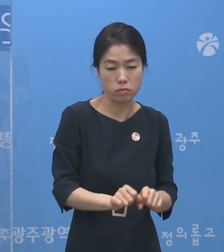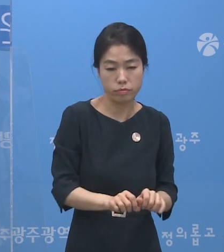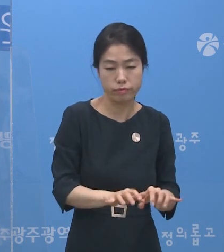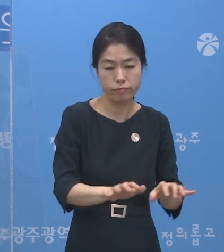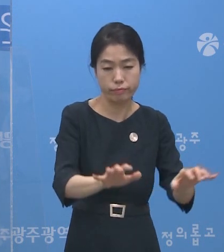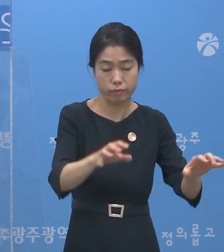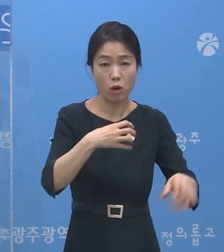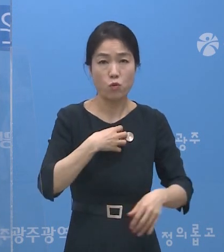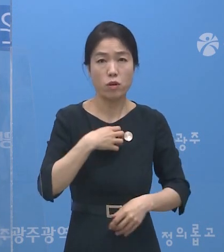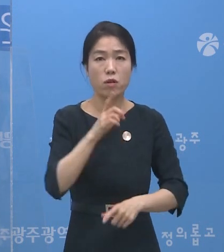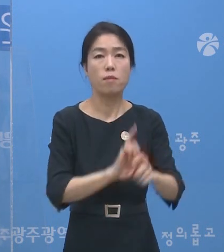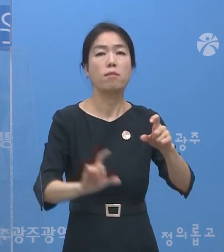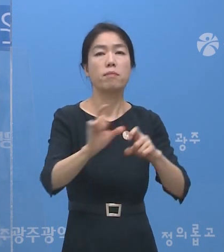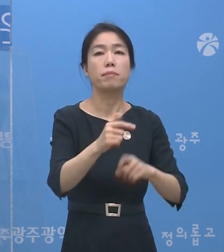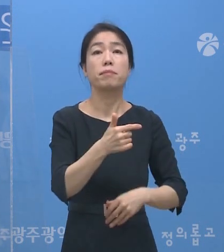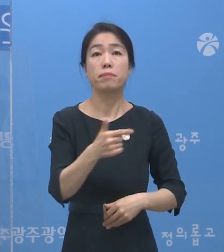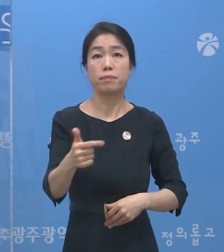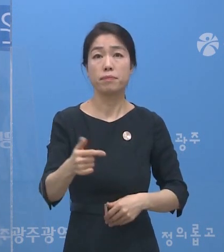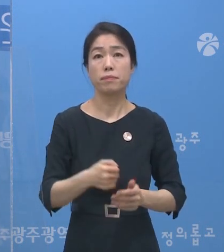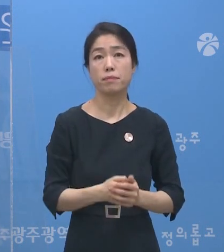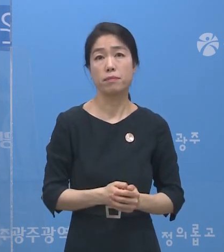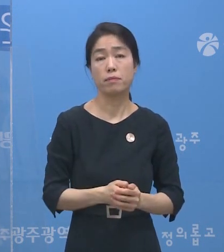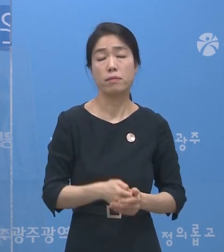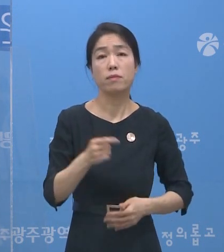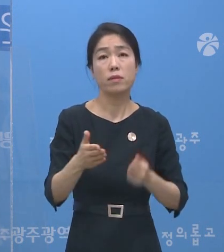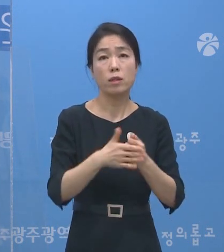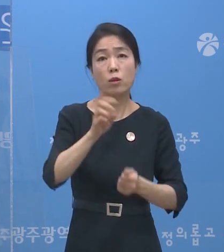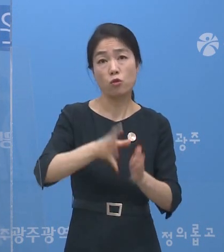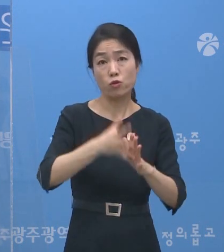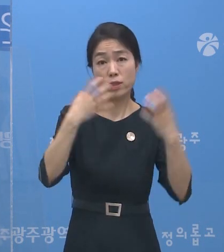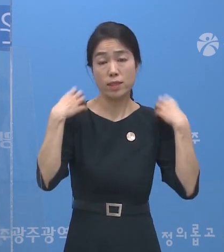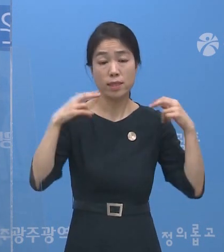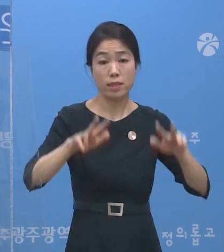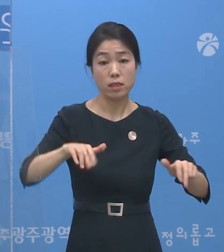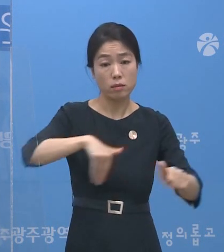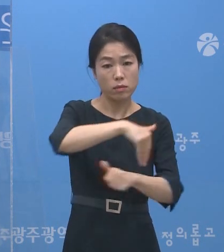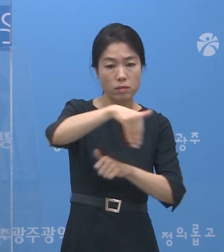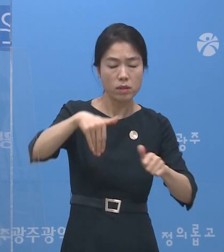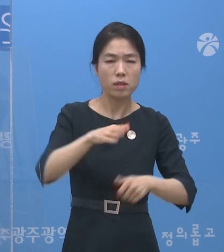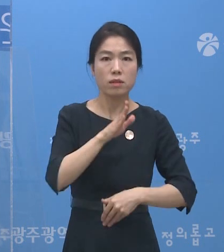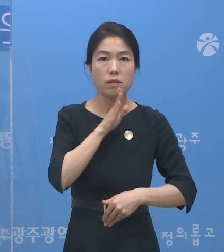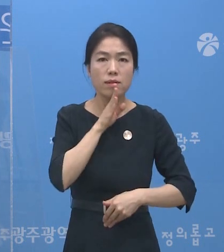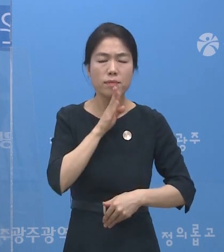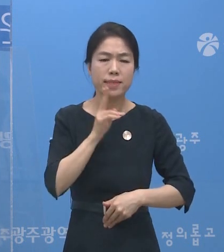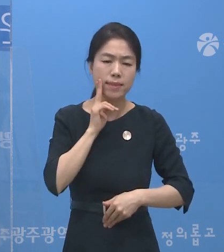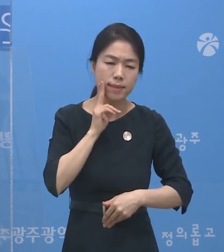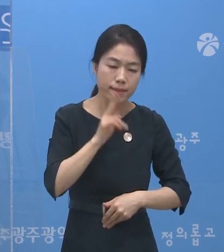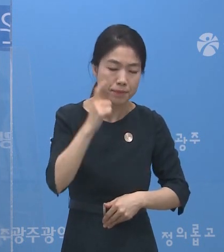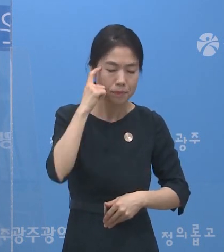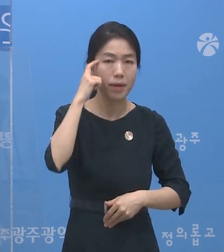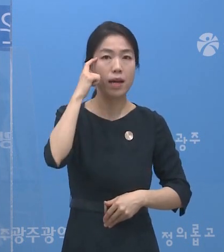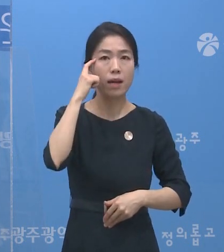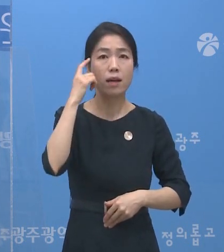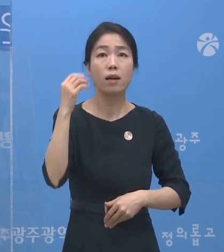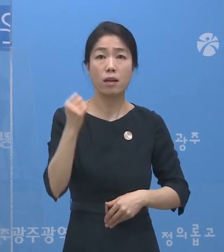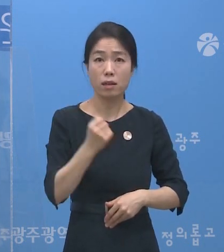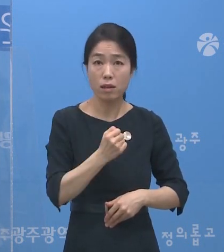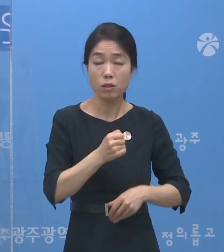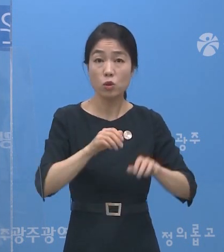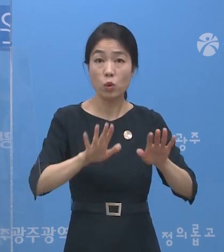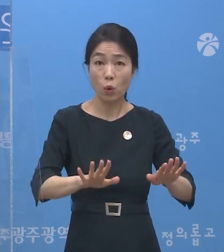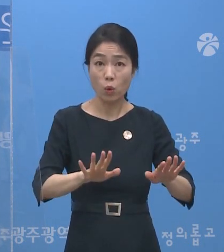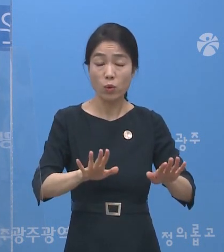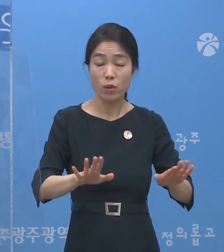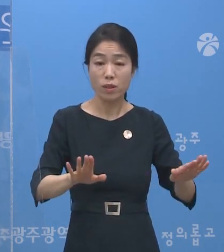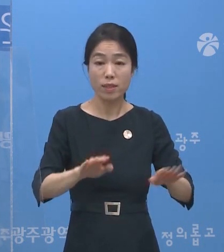위험이 더욱 커지고 있습니다. 이에 우리시는 지금의 상황을 매우 엄중하게 인식하며 오늘